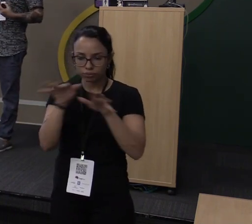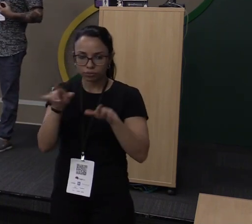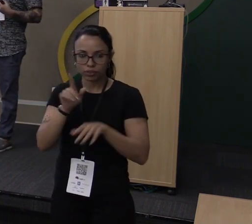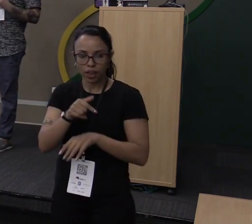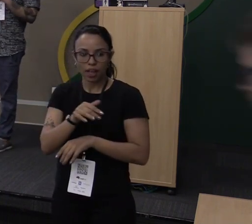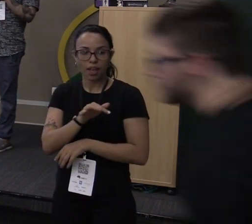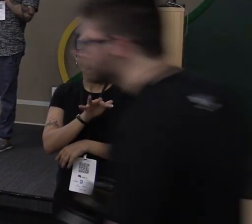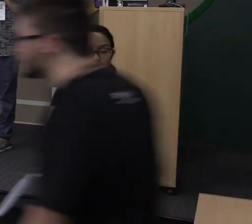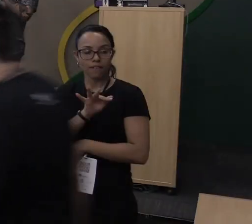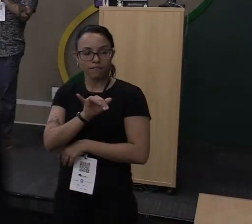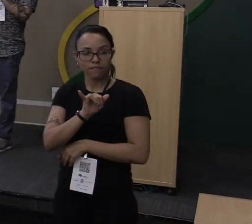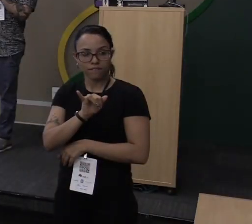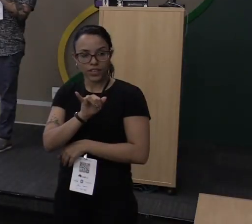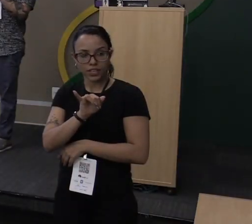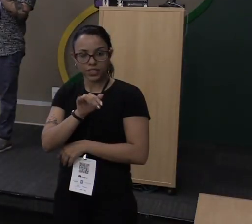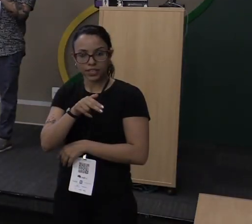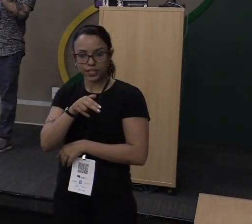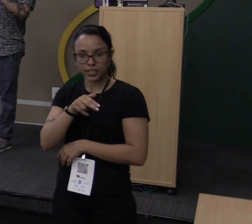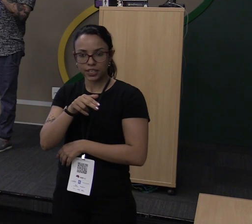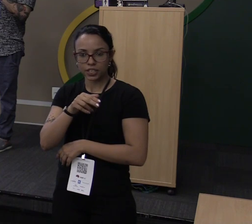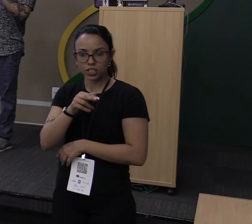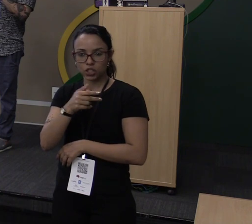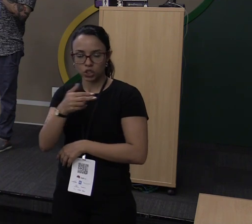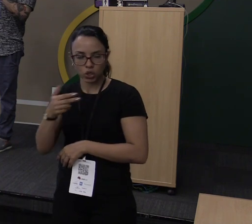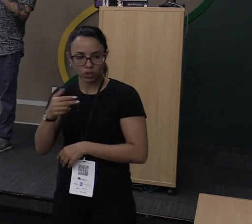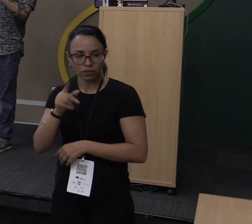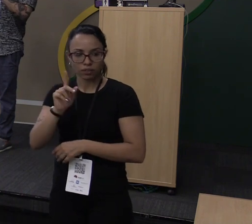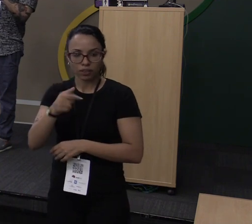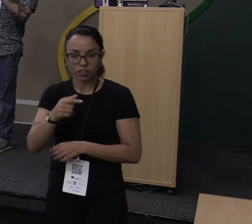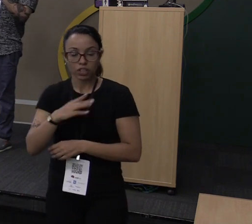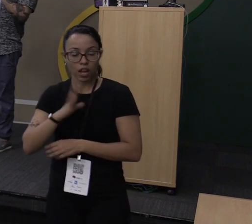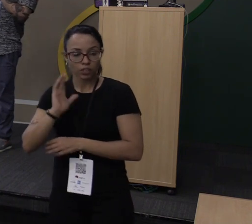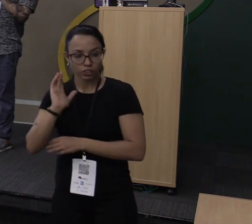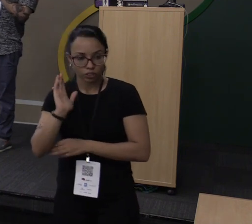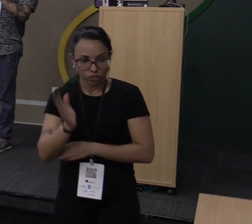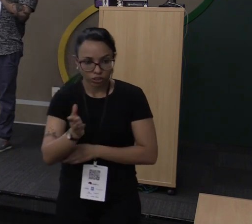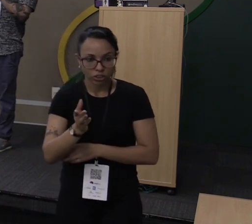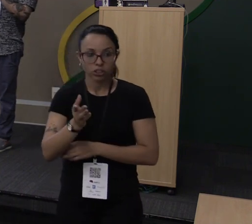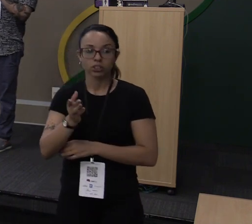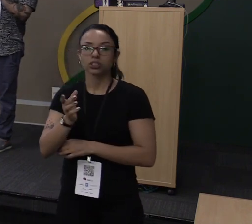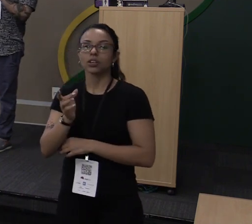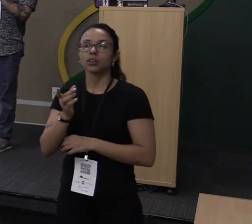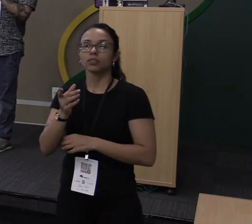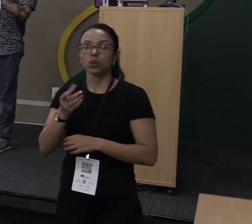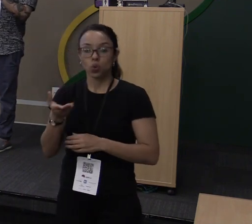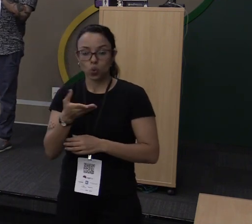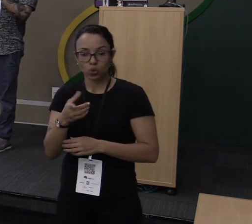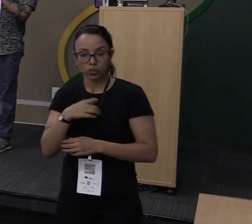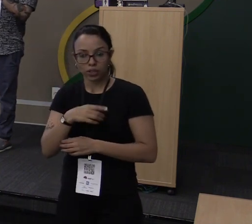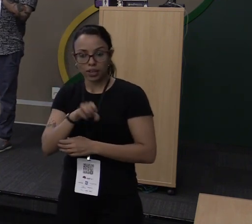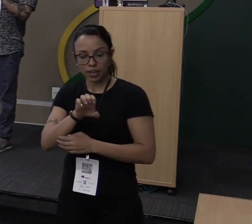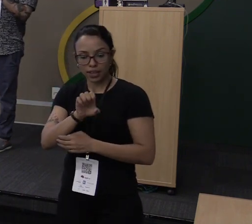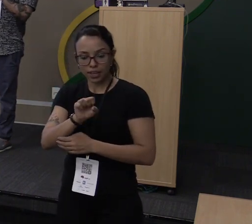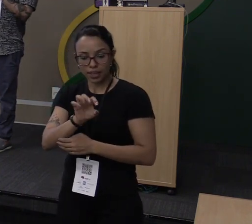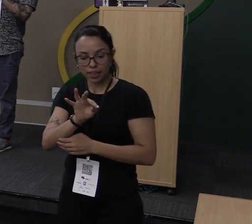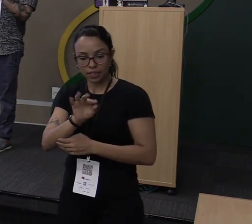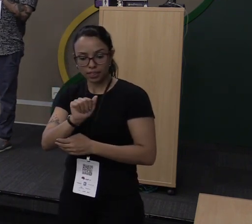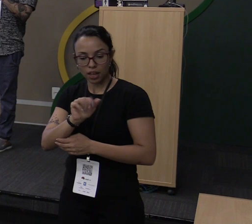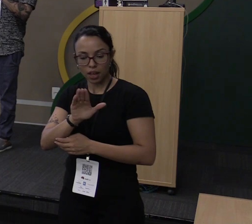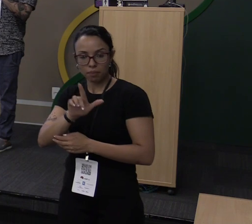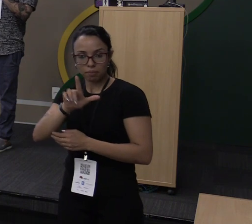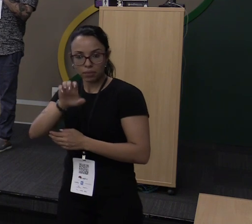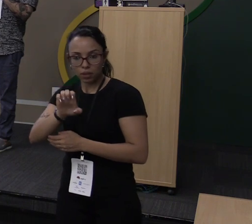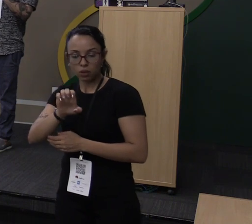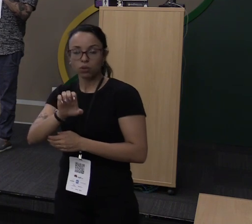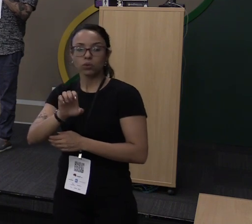Await. O Rust no Nightly já tinha Async Await já, agora ele traz para o Stable o Async Await,